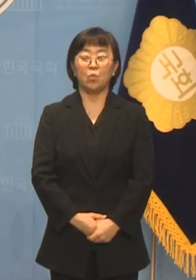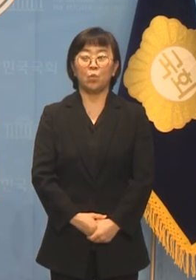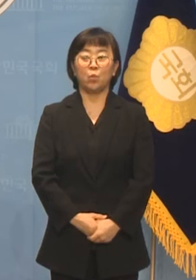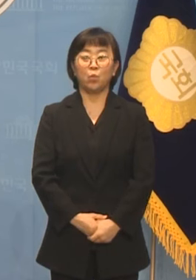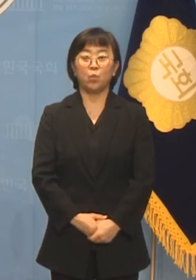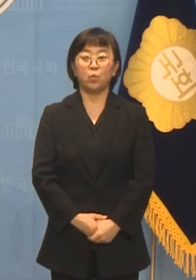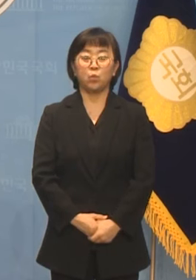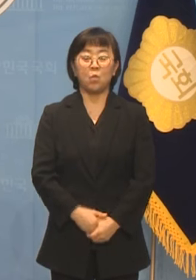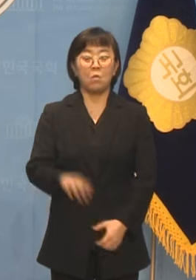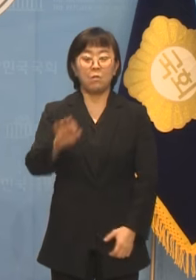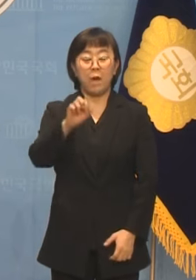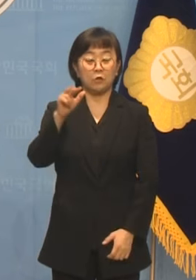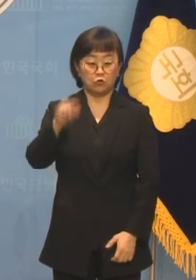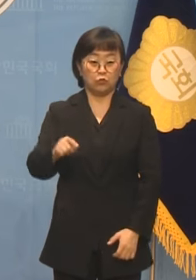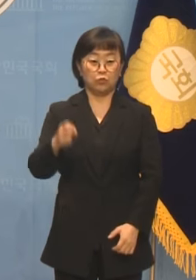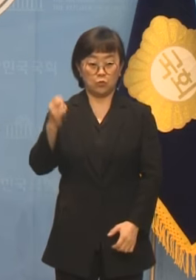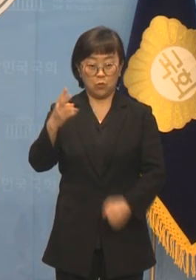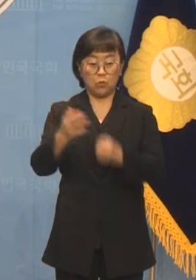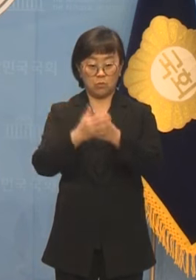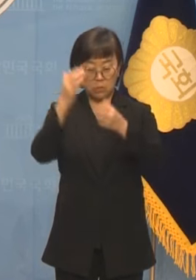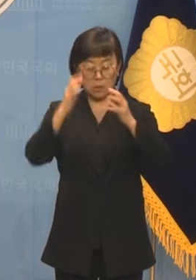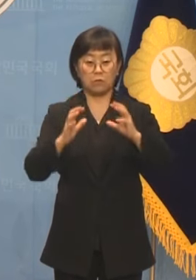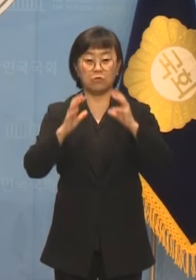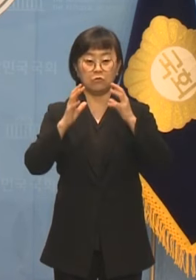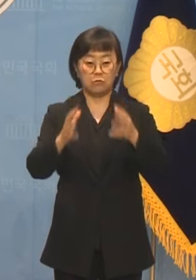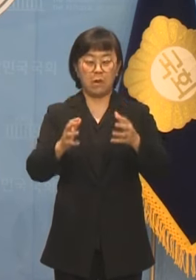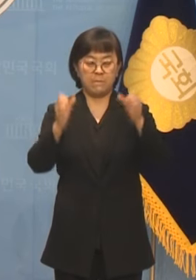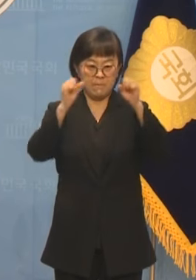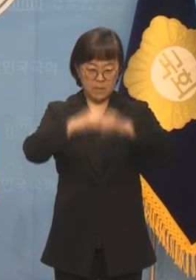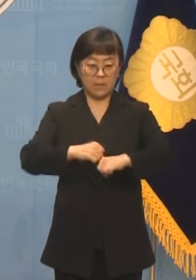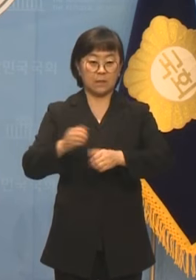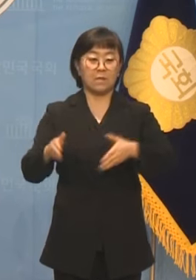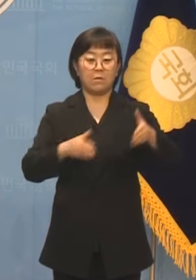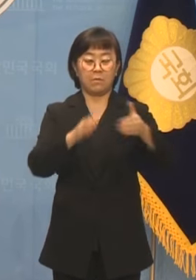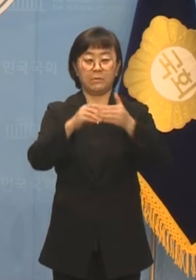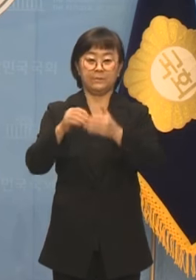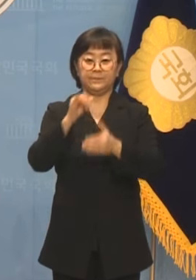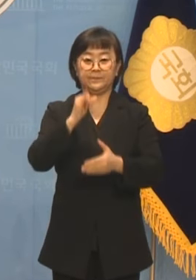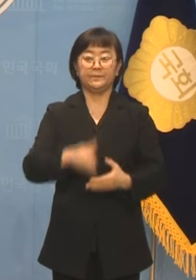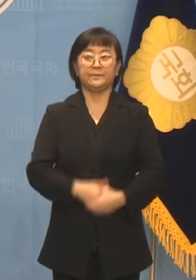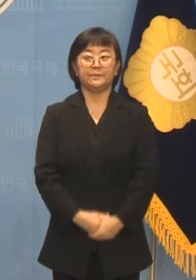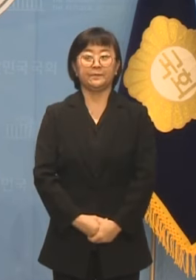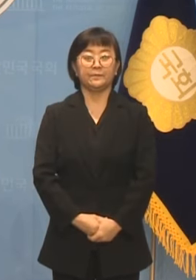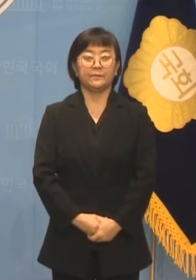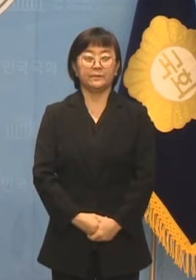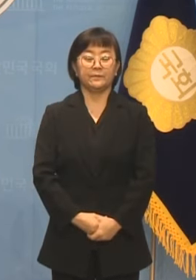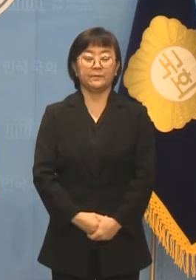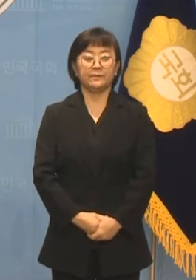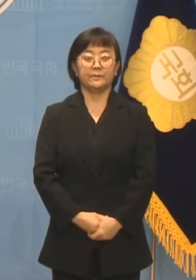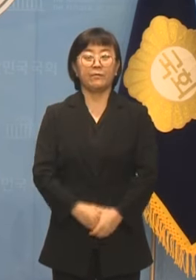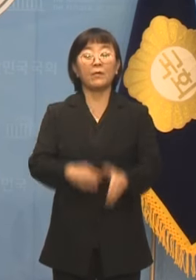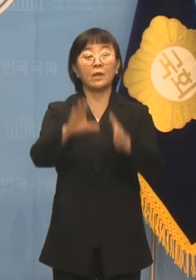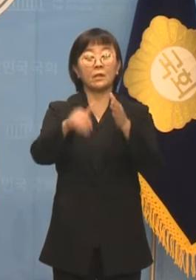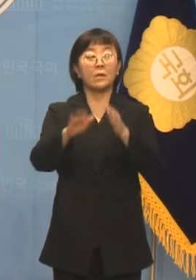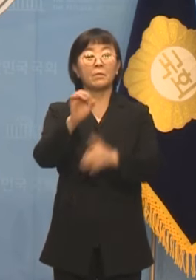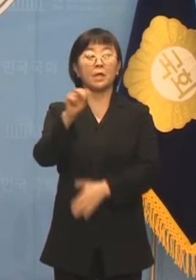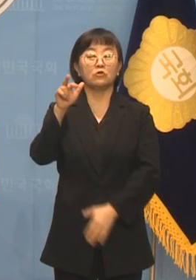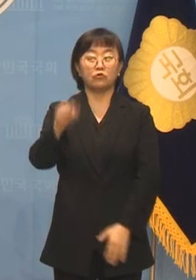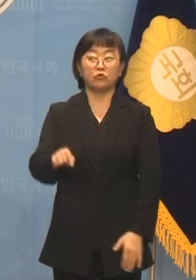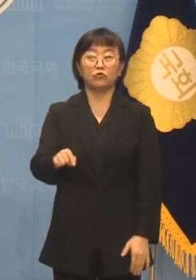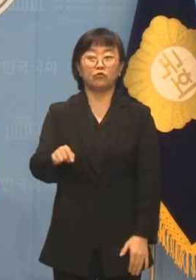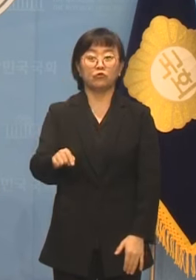파주뿐만 아니라 대한민국을 망국의 길로 이끌었습니다 그 시기 파주에서는